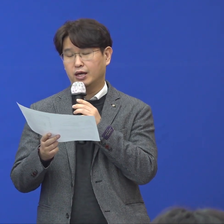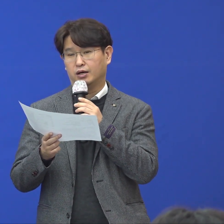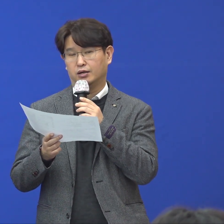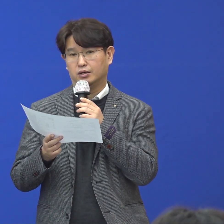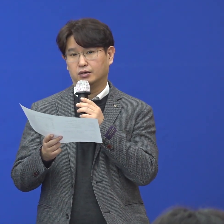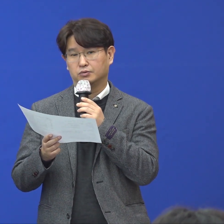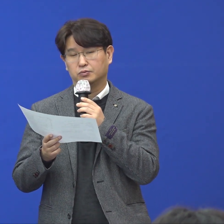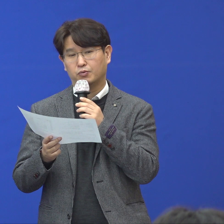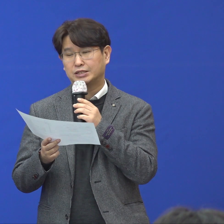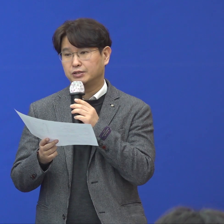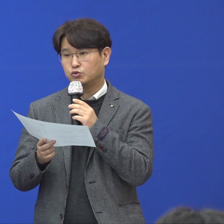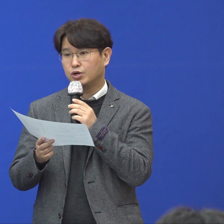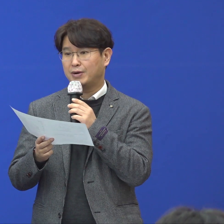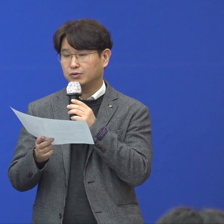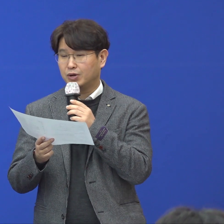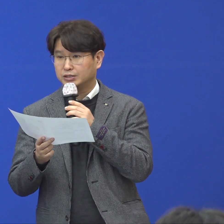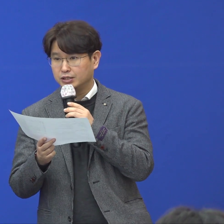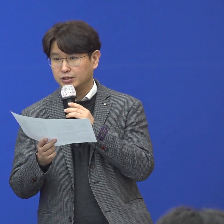병원의